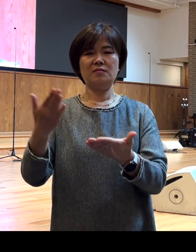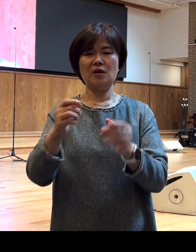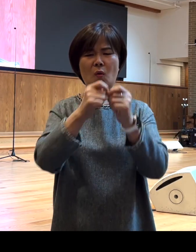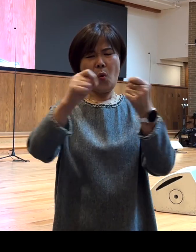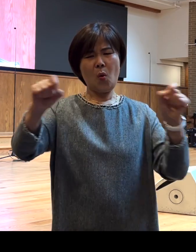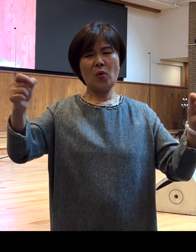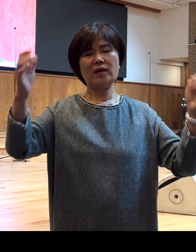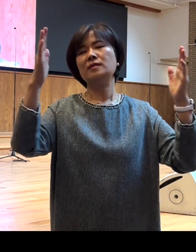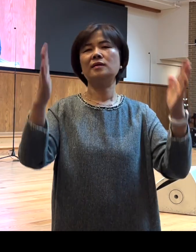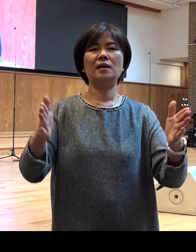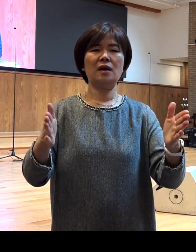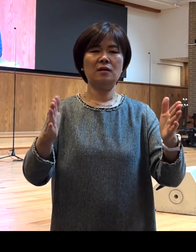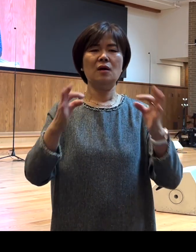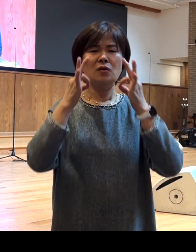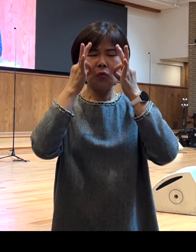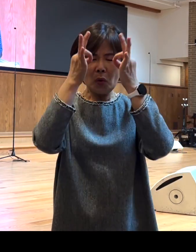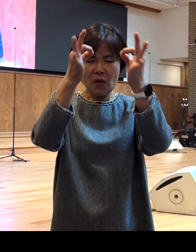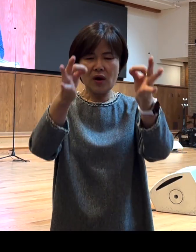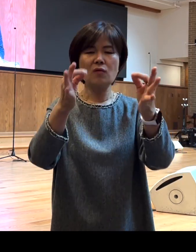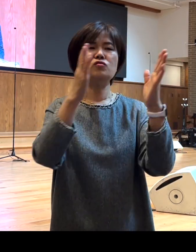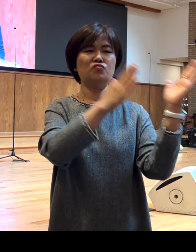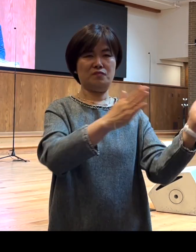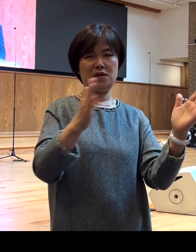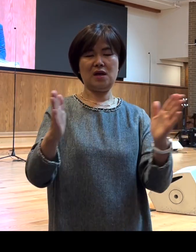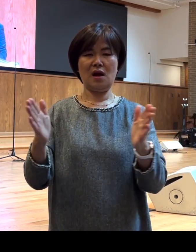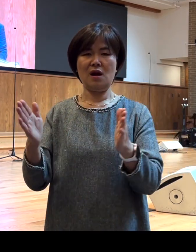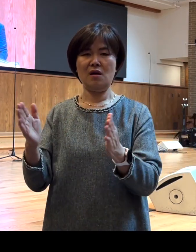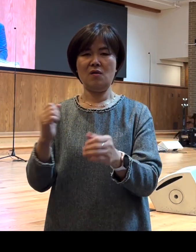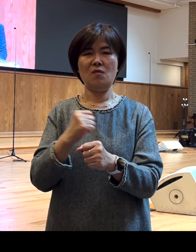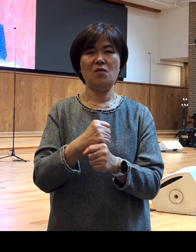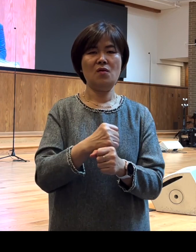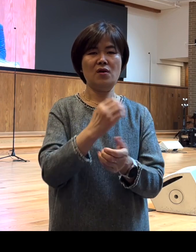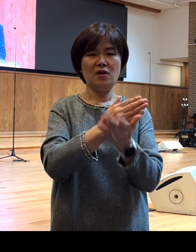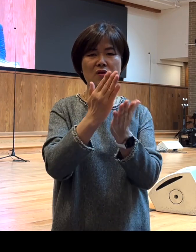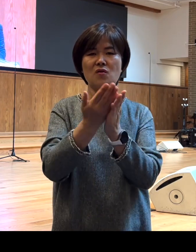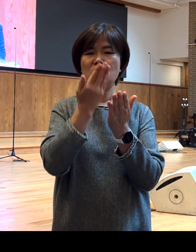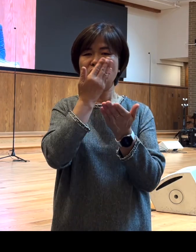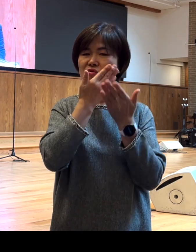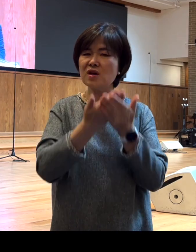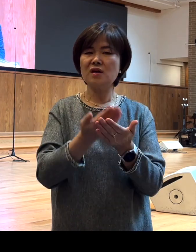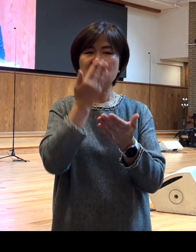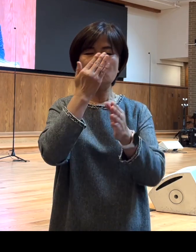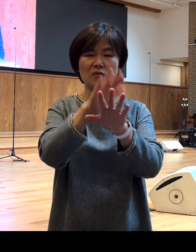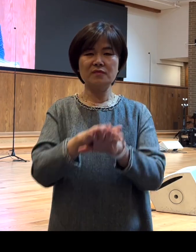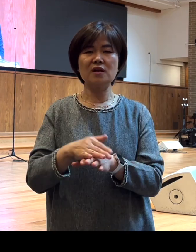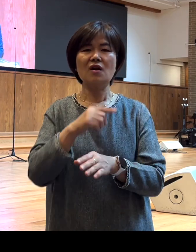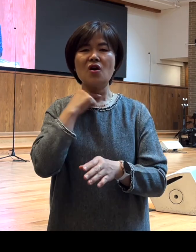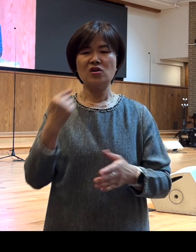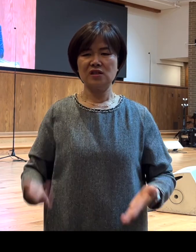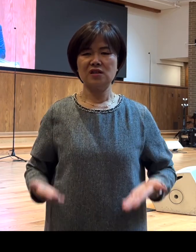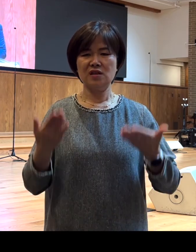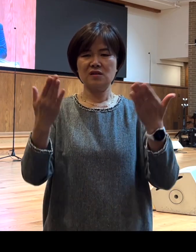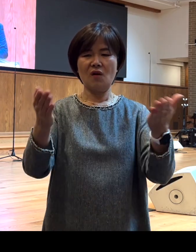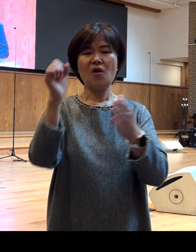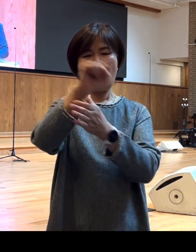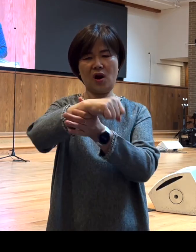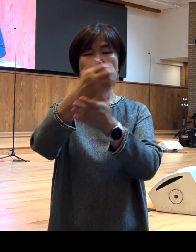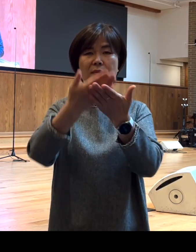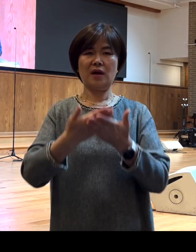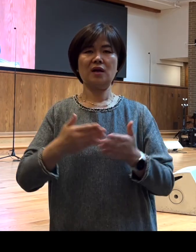우리가 노력하고 또 여러 우리 귀한 성도들이 헌신해서 건축 허가도 받았고 건축